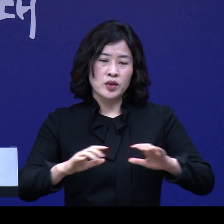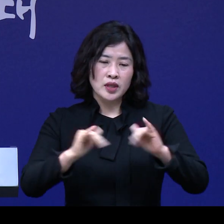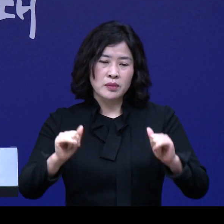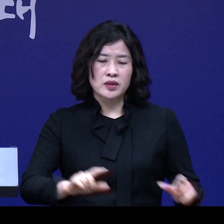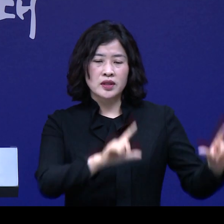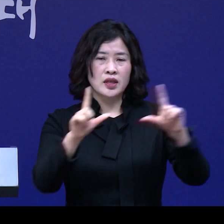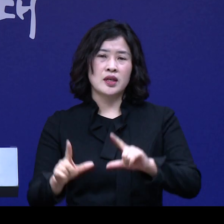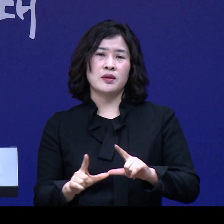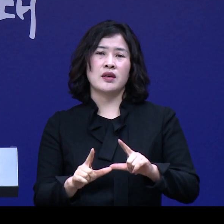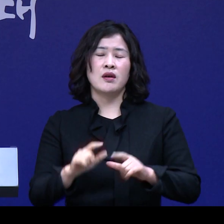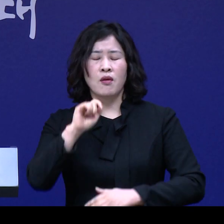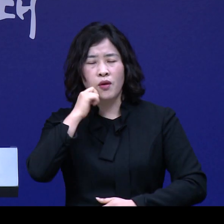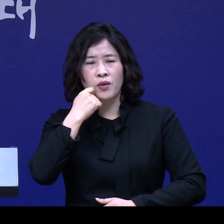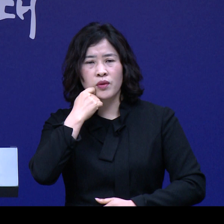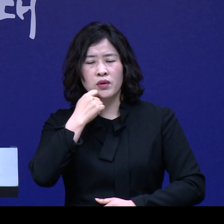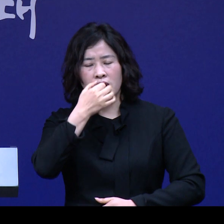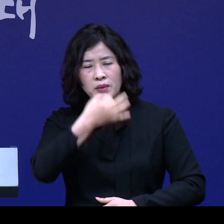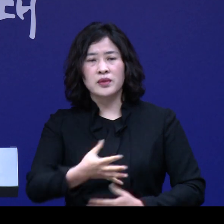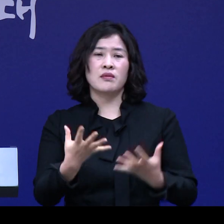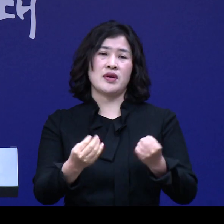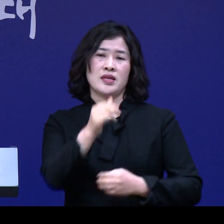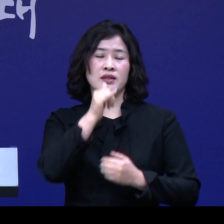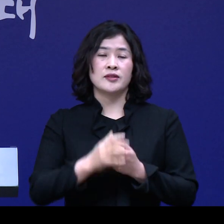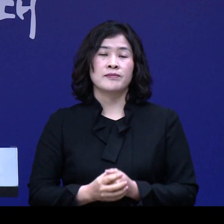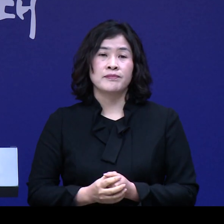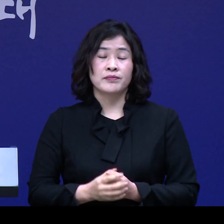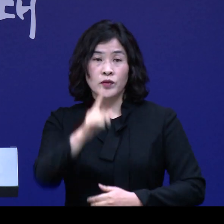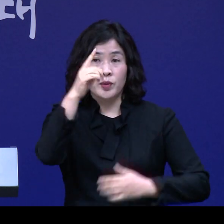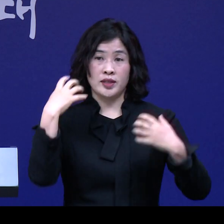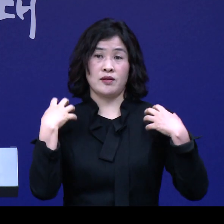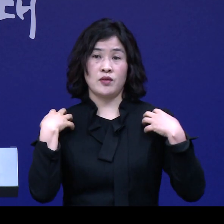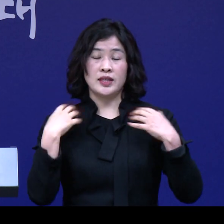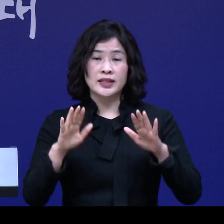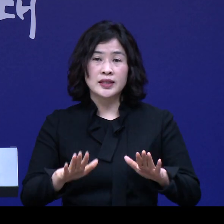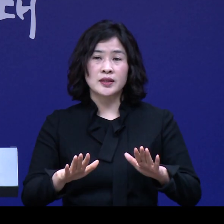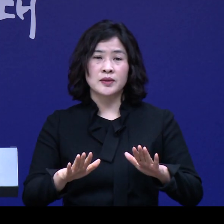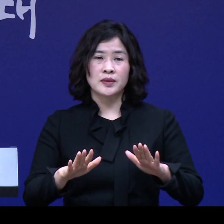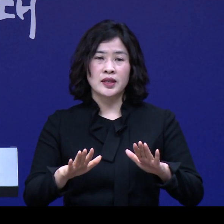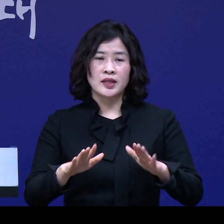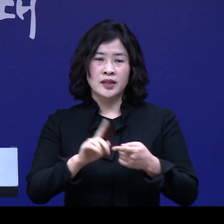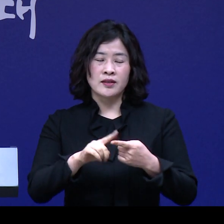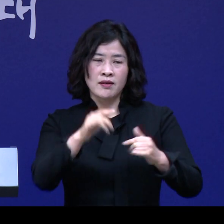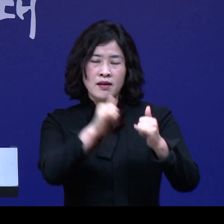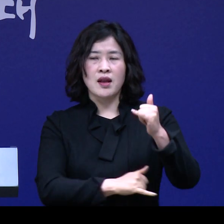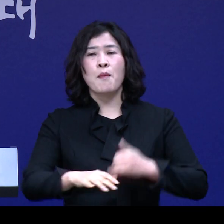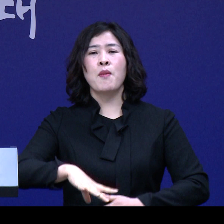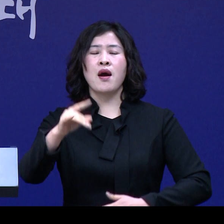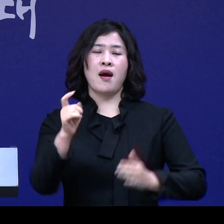심각하게 위협을 받고 있는 상황입니다. 정부에서도 현 상황을 유례없는